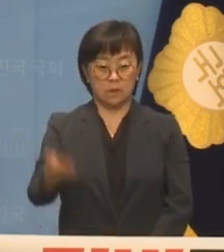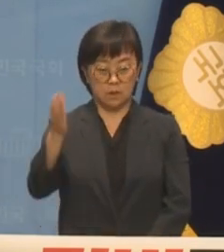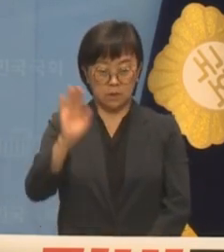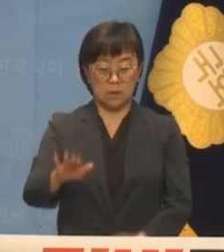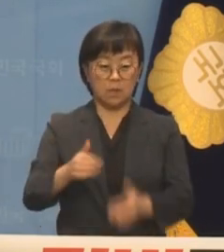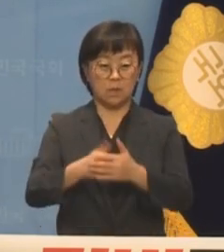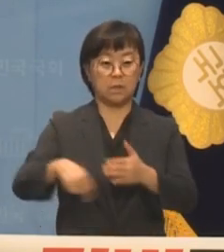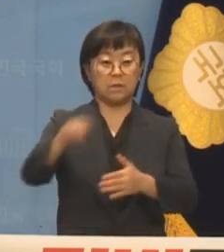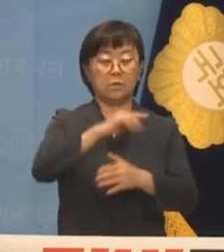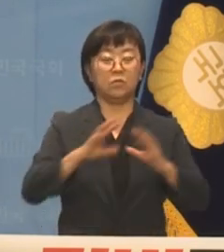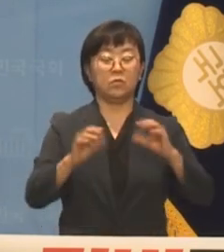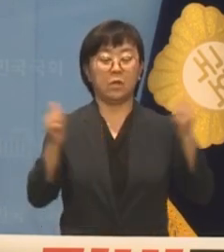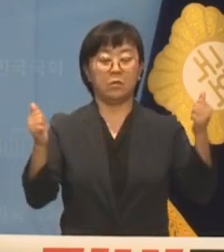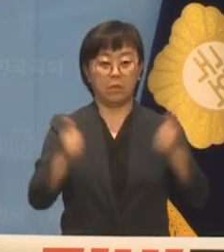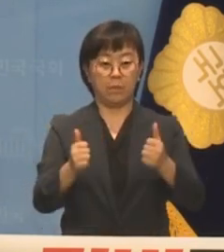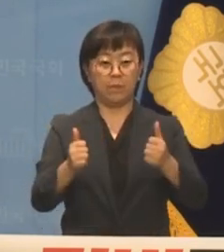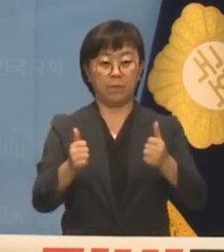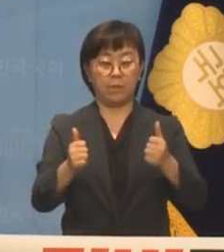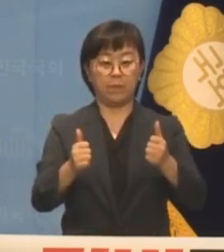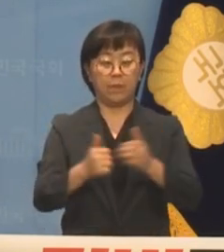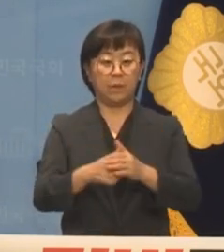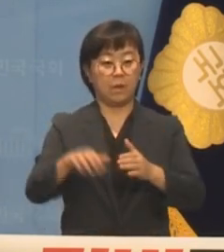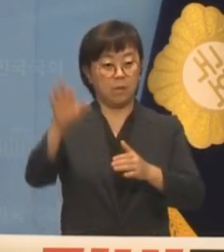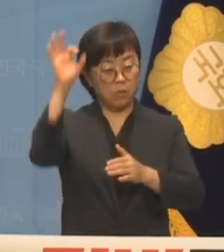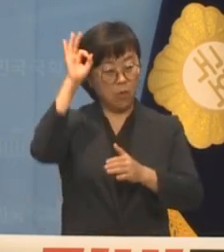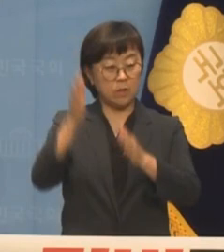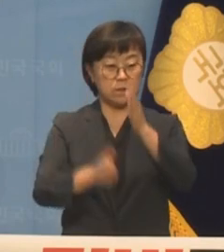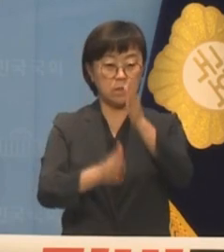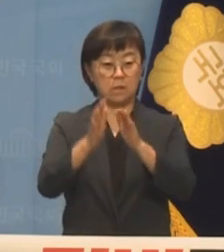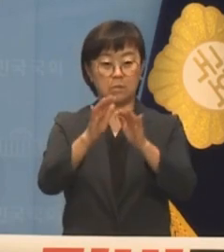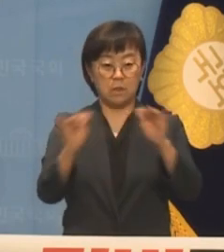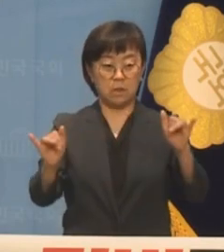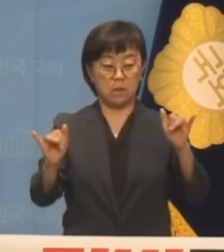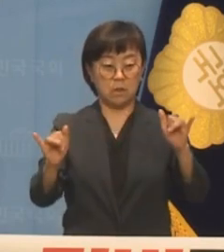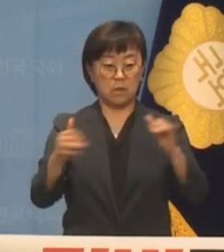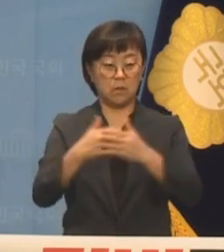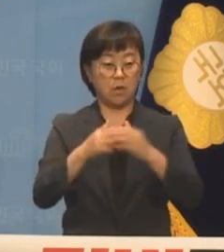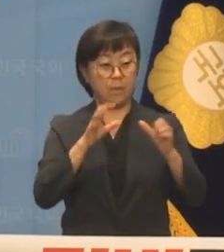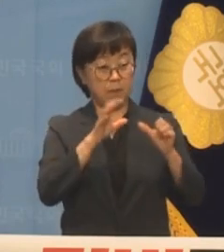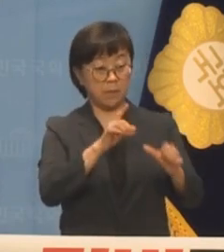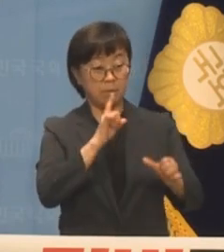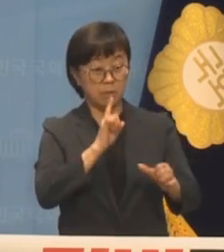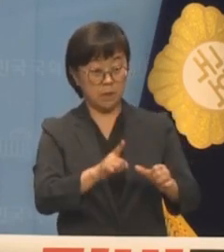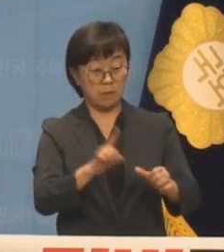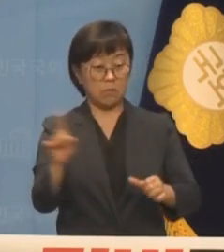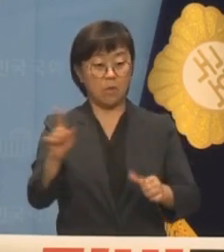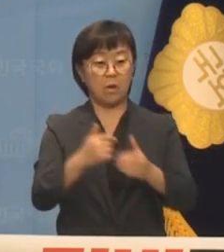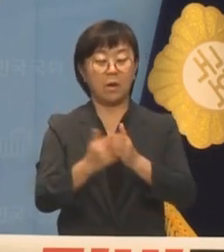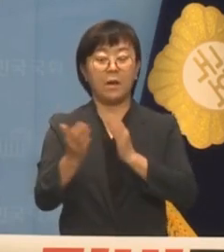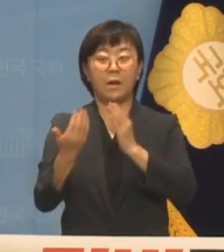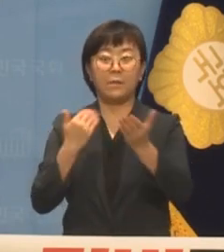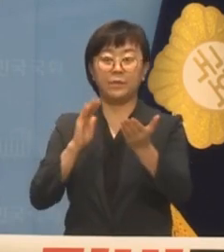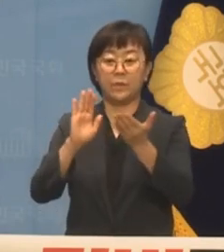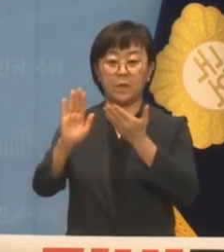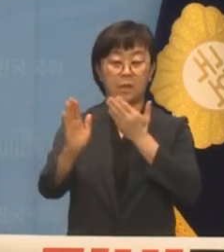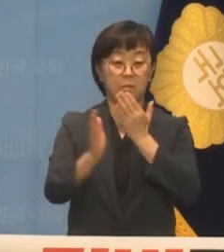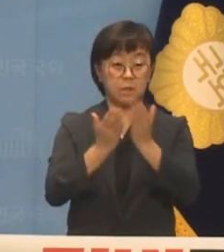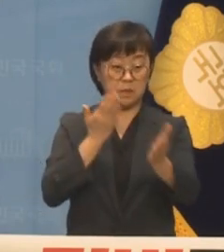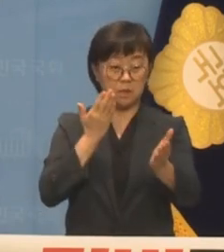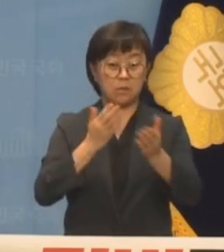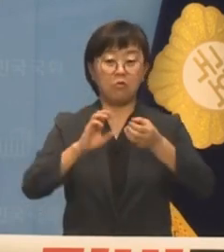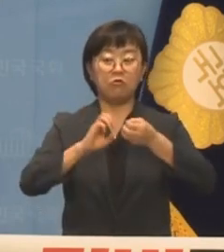이들 국회의원들이 포항 시민들을 상대로 급박한 논리는 앞뒤가 맞지도 않는